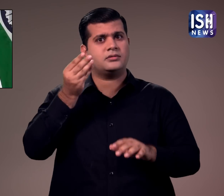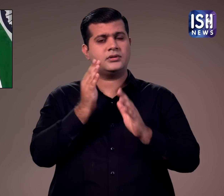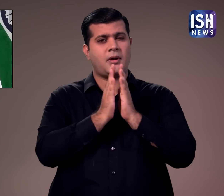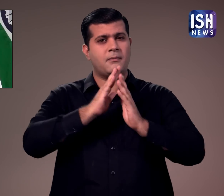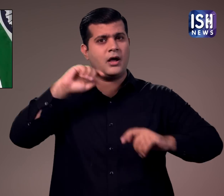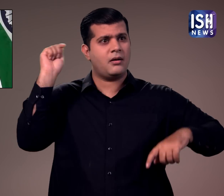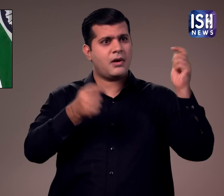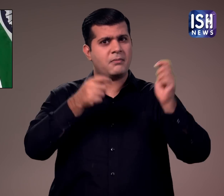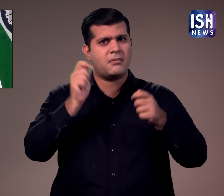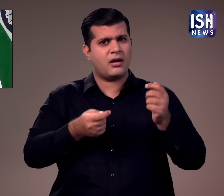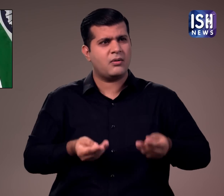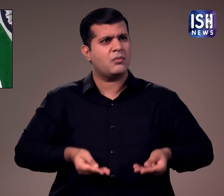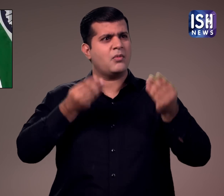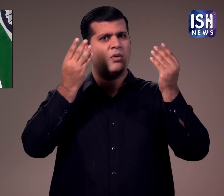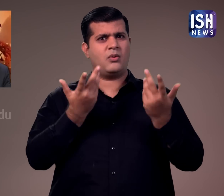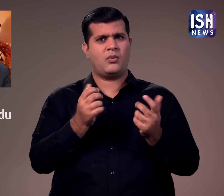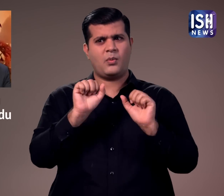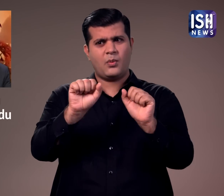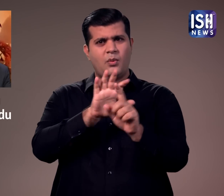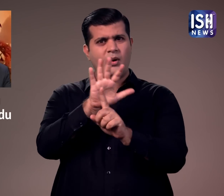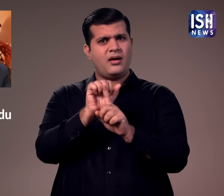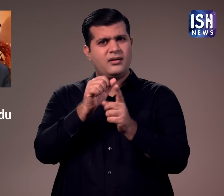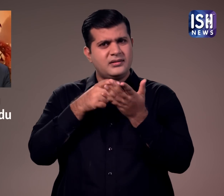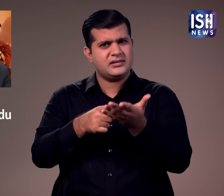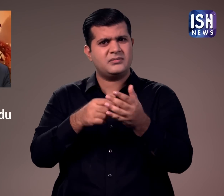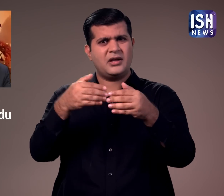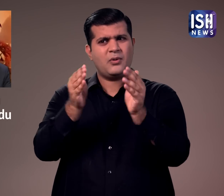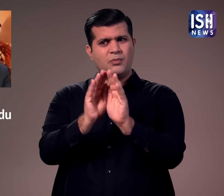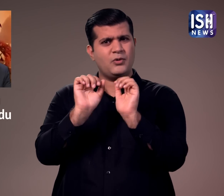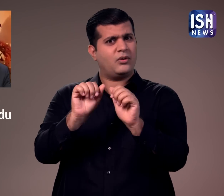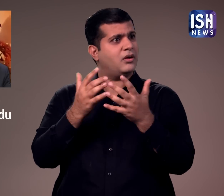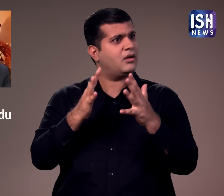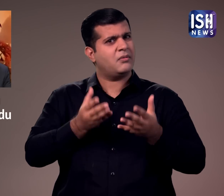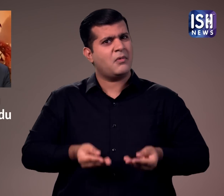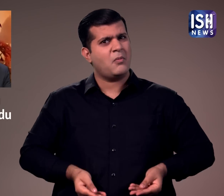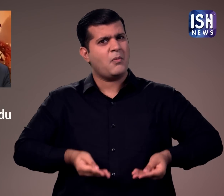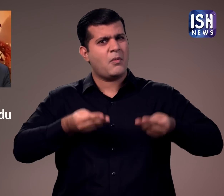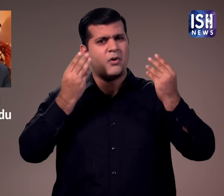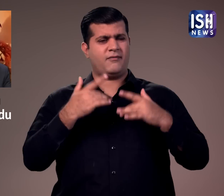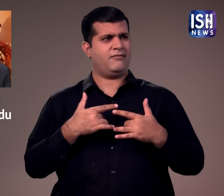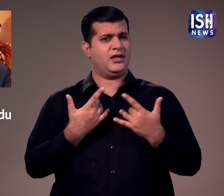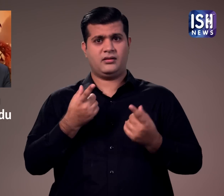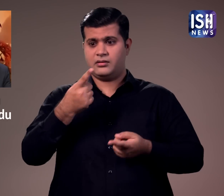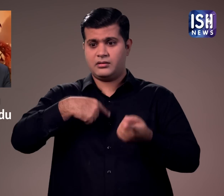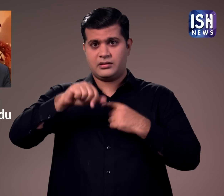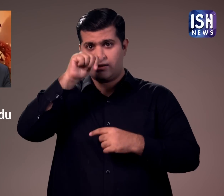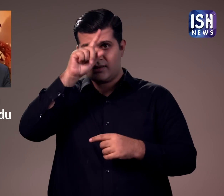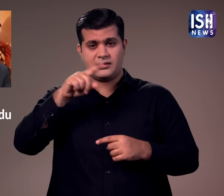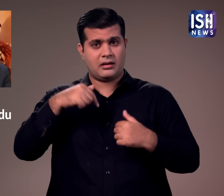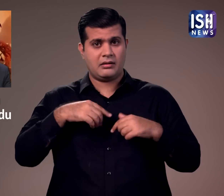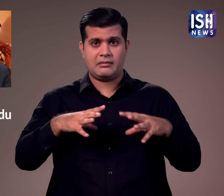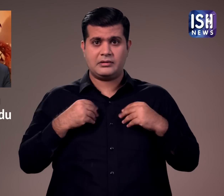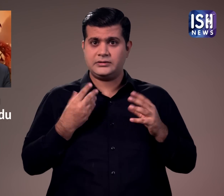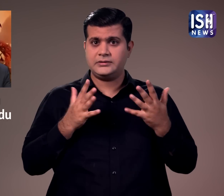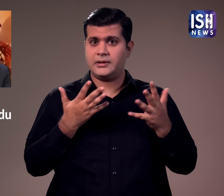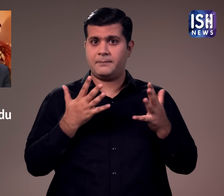मंदिर में तोड़ फोड की गई है। हिंदू संस्कृति का सम्मान होना चाहिए। हम भारतिय इसे स्वीकार नहीं